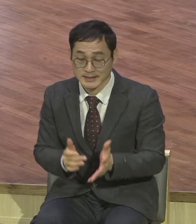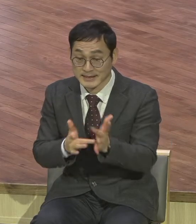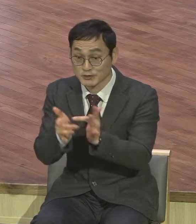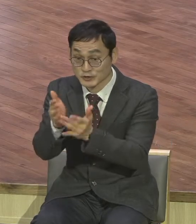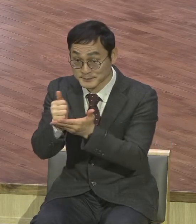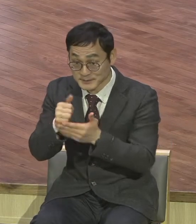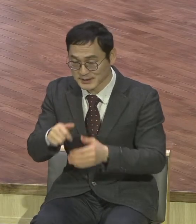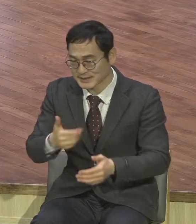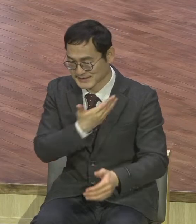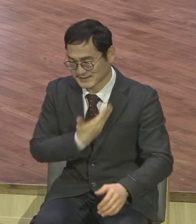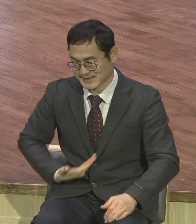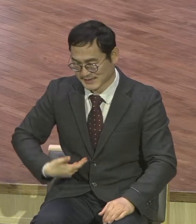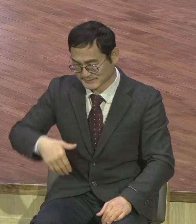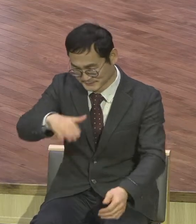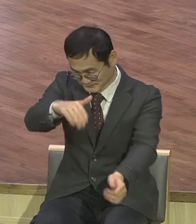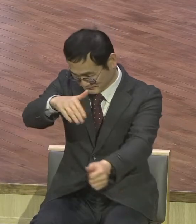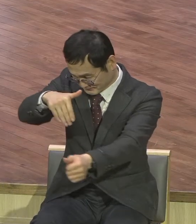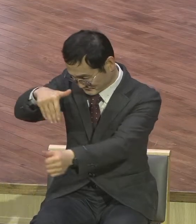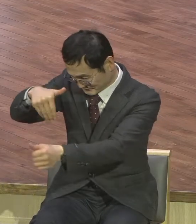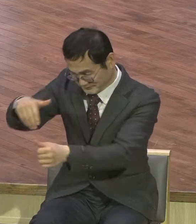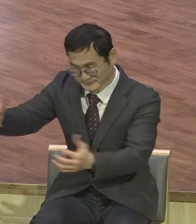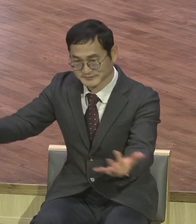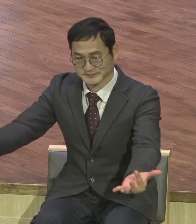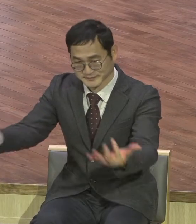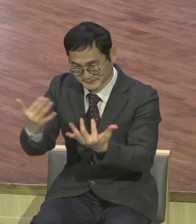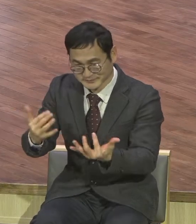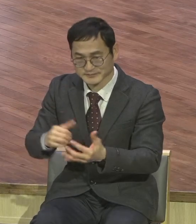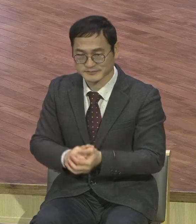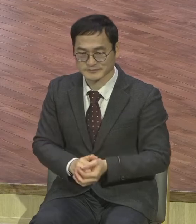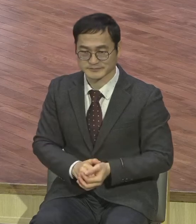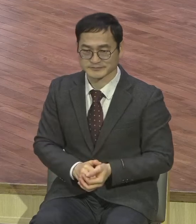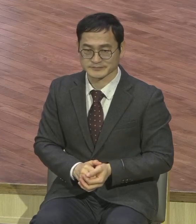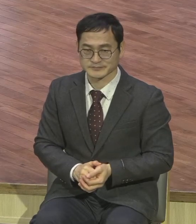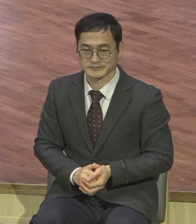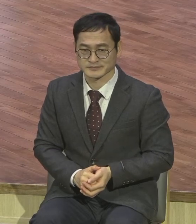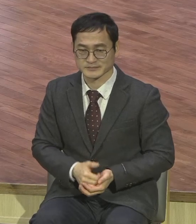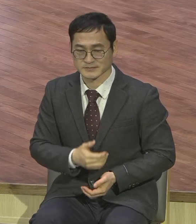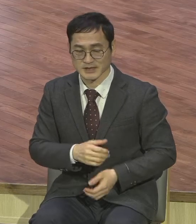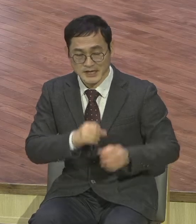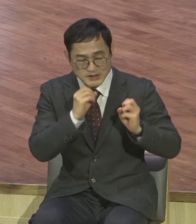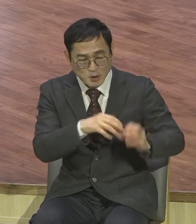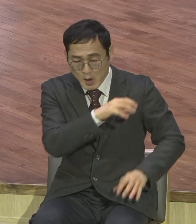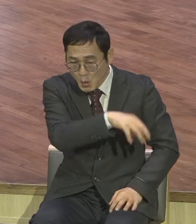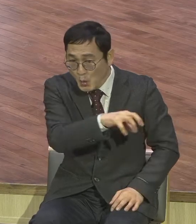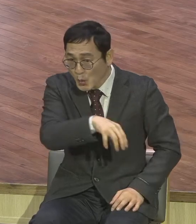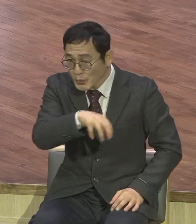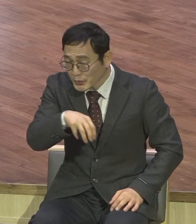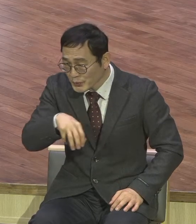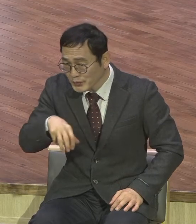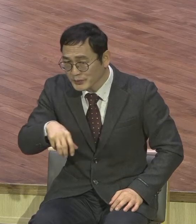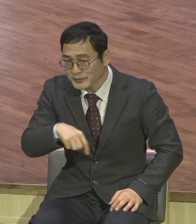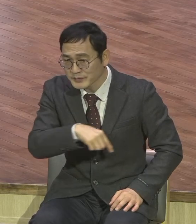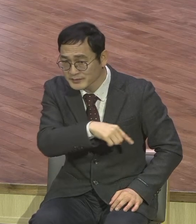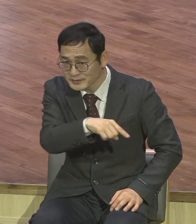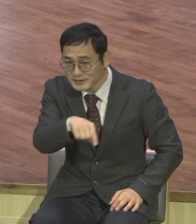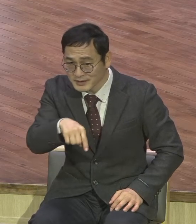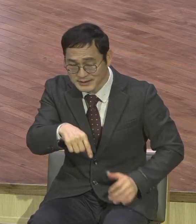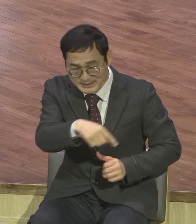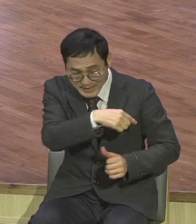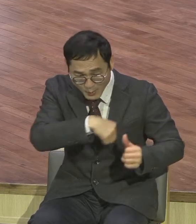부르시고 그들에게 실제로 그렇게 전도현장에서 일어나는 다양한 상황에 대해서 그렇게